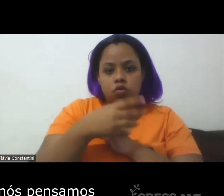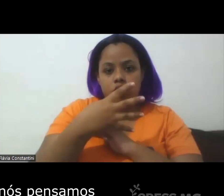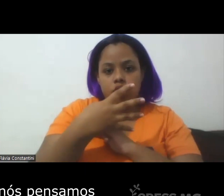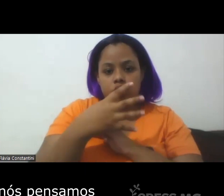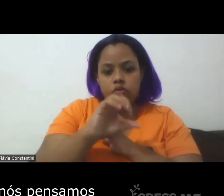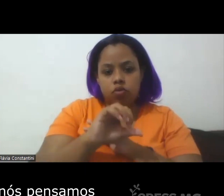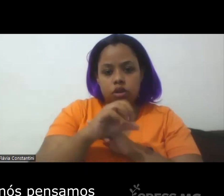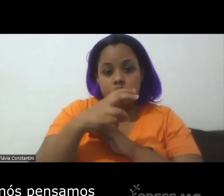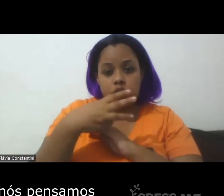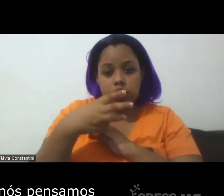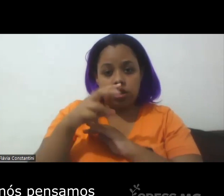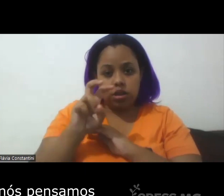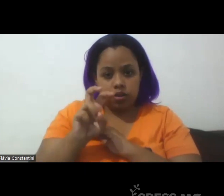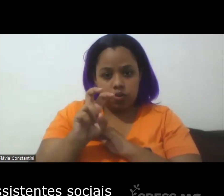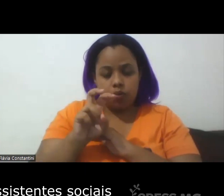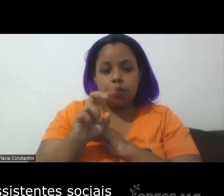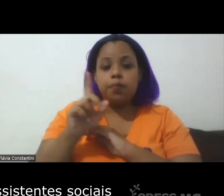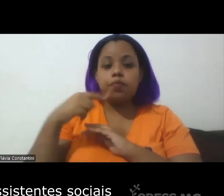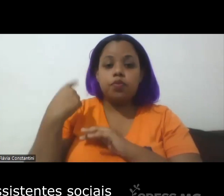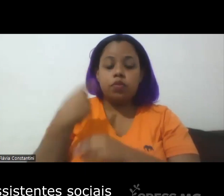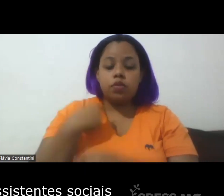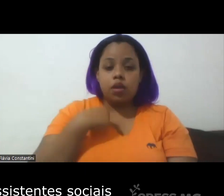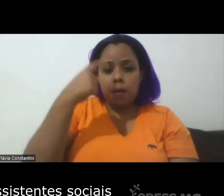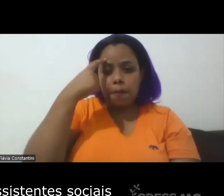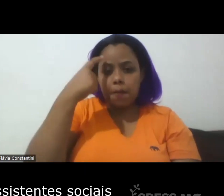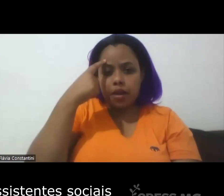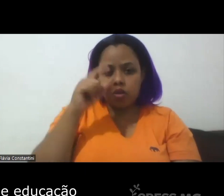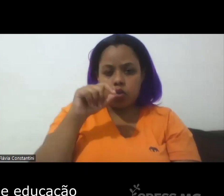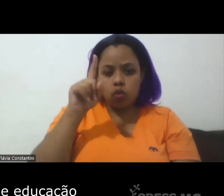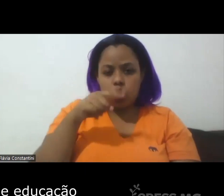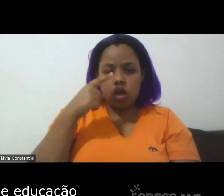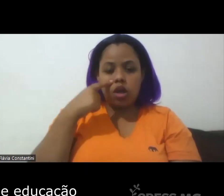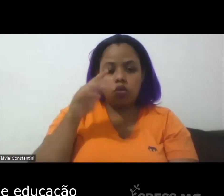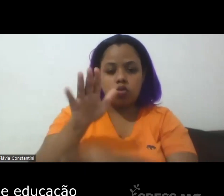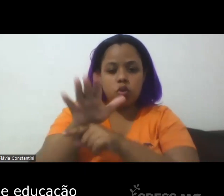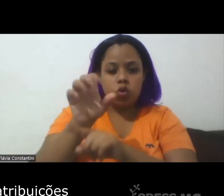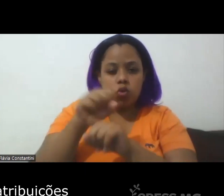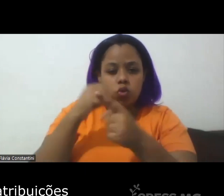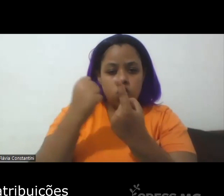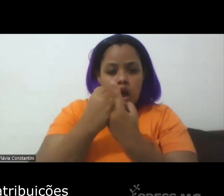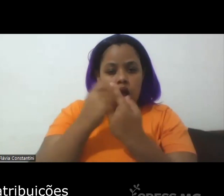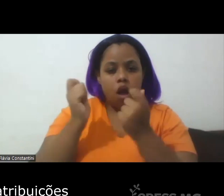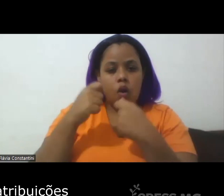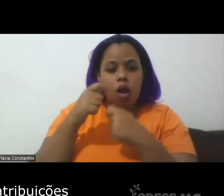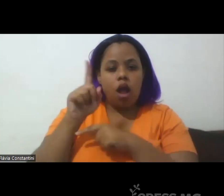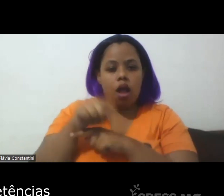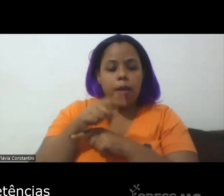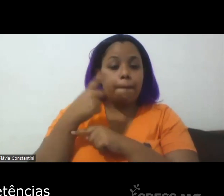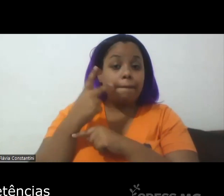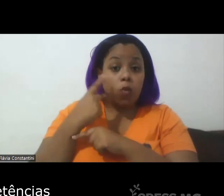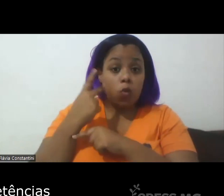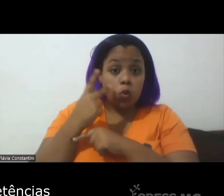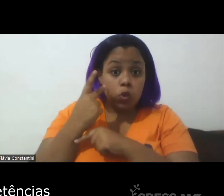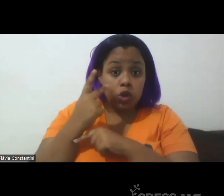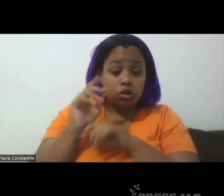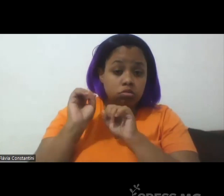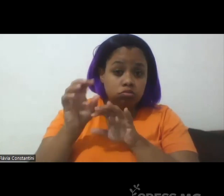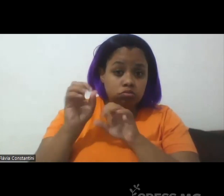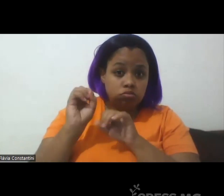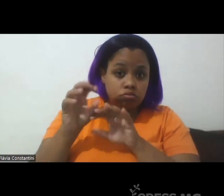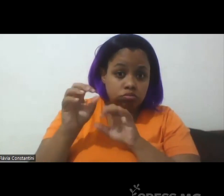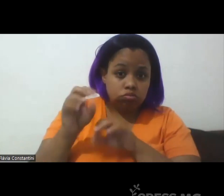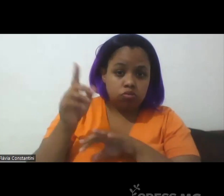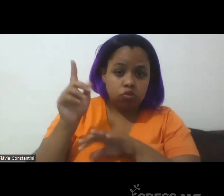Então, quando nós pensamos a inserção de assistentes sociais na política de educação e as suas atribuições e competências,